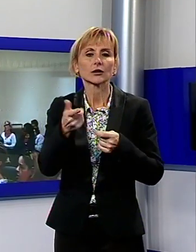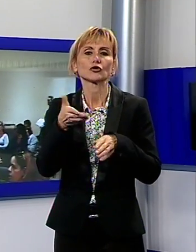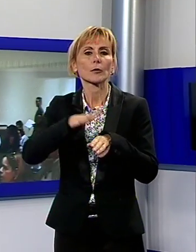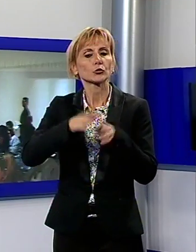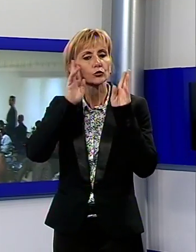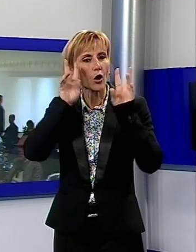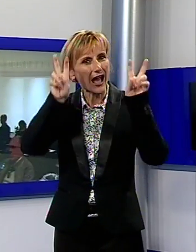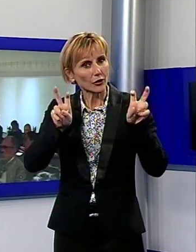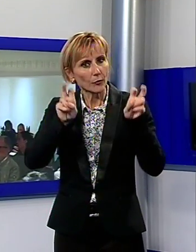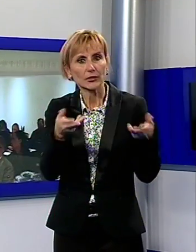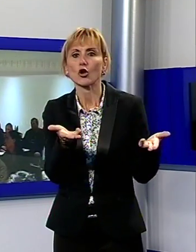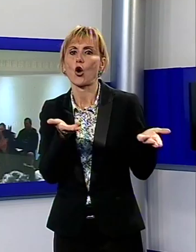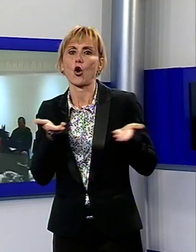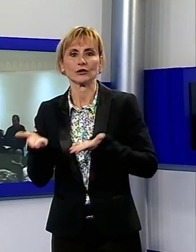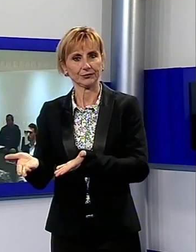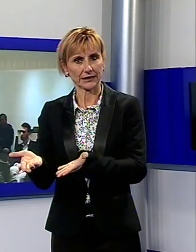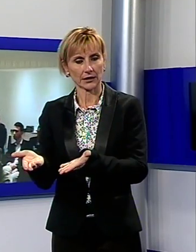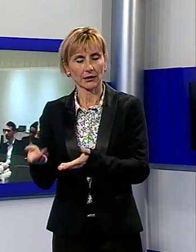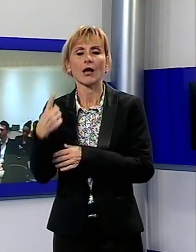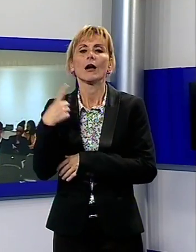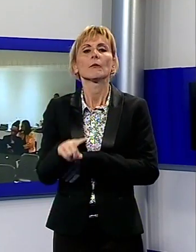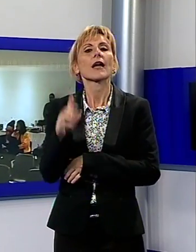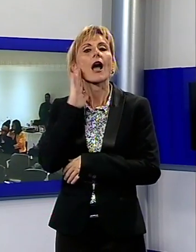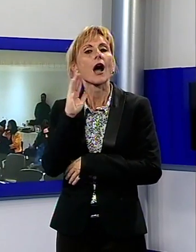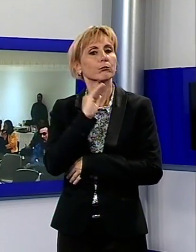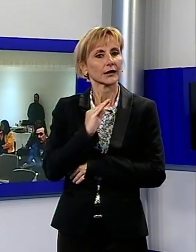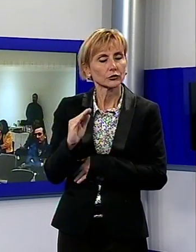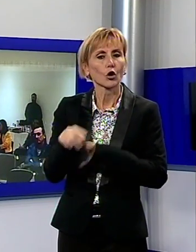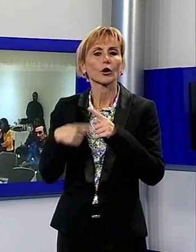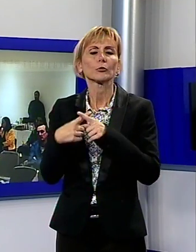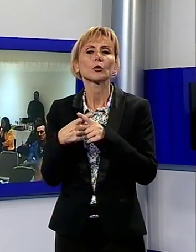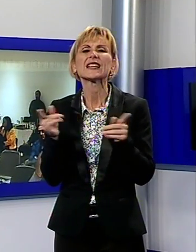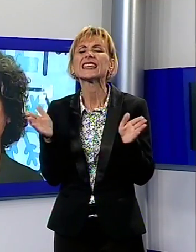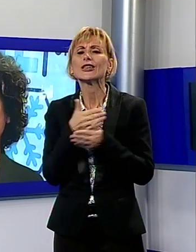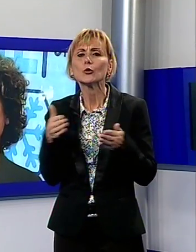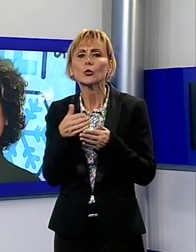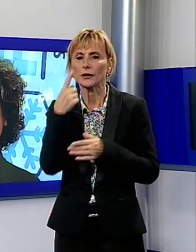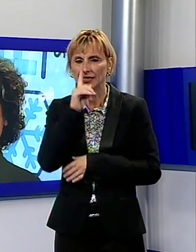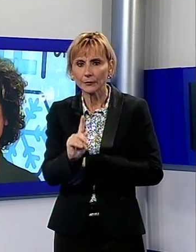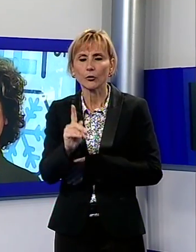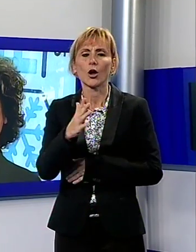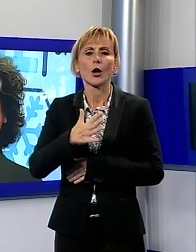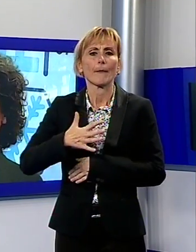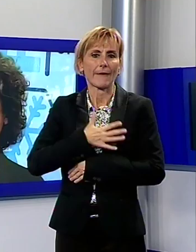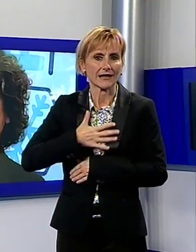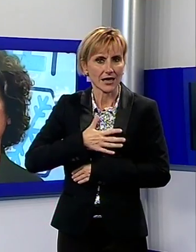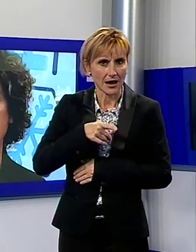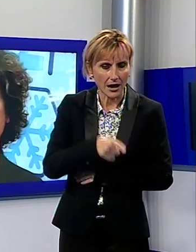genere, non soltanto naturalmente per gli albergatori, ma per tutta la filiera turistica, per i balneari, per i commercianti, per gli agenti